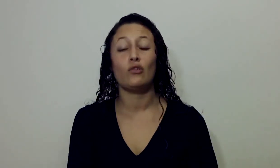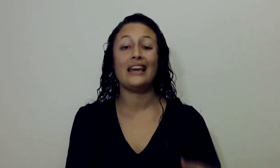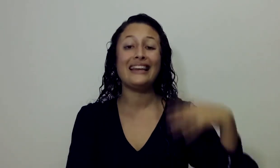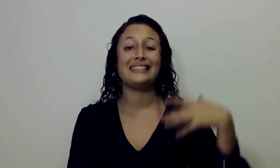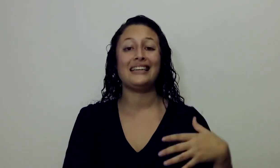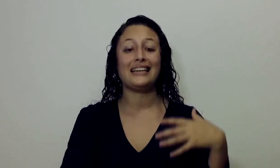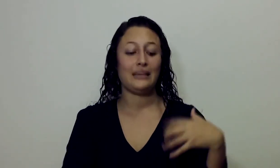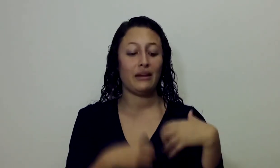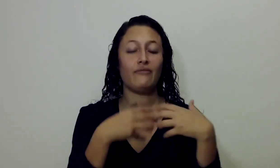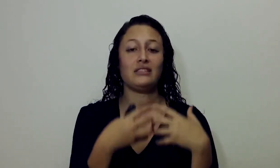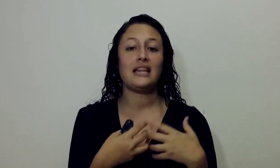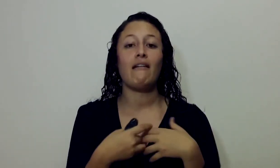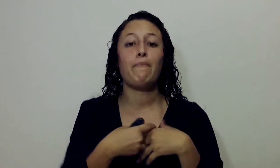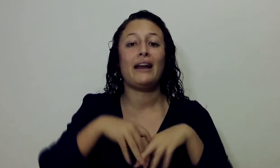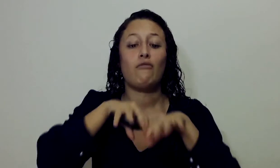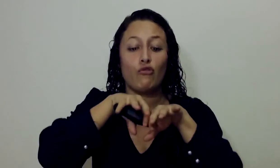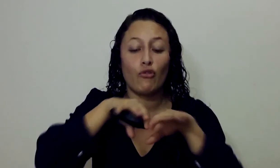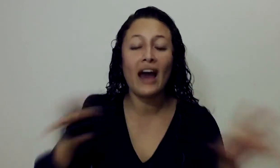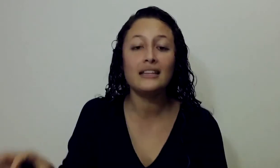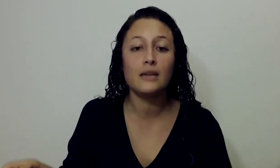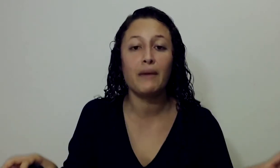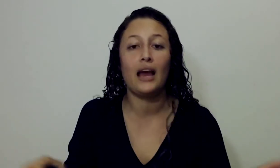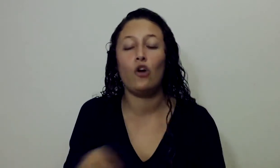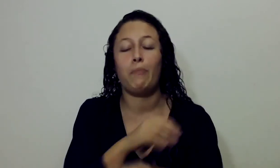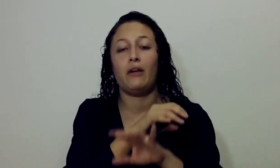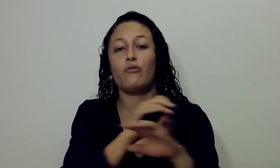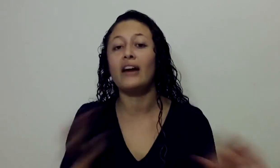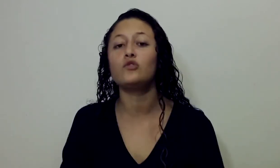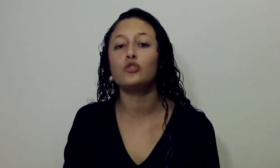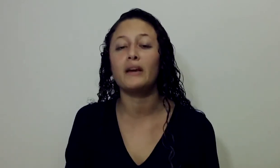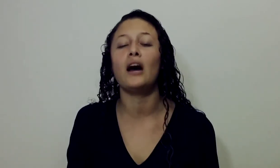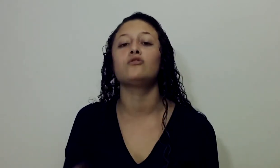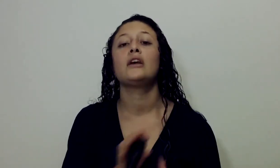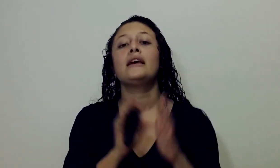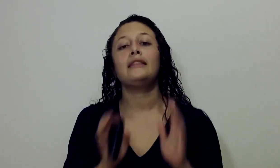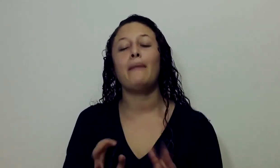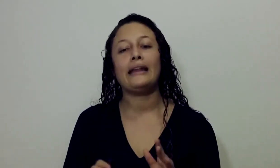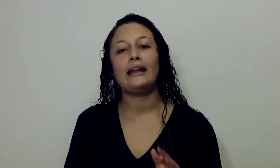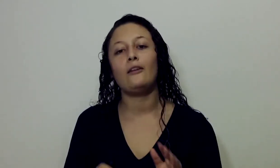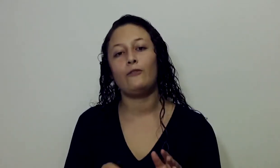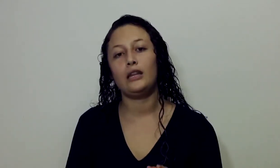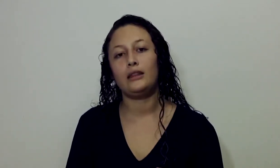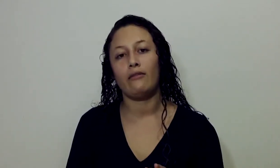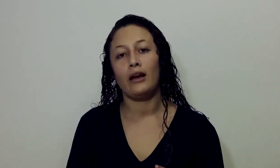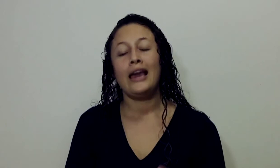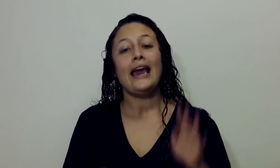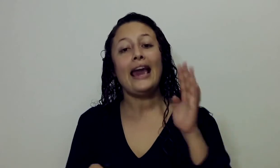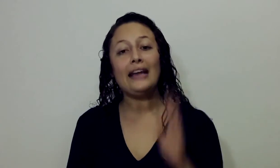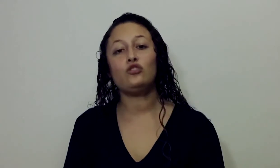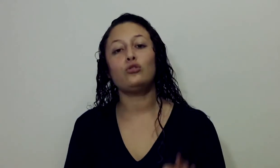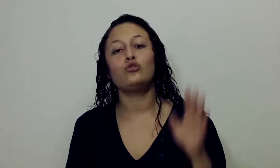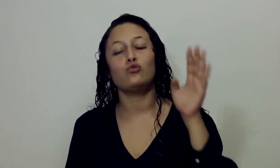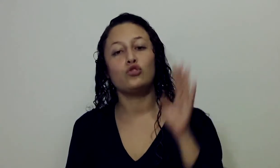santuario Quiere decir Que se manifestaba Para borrar Ese pecado Para borrar Esos pecados De manera Definitiva